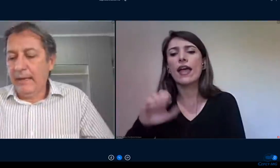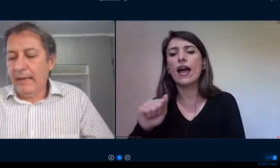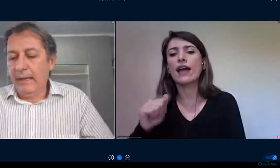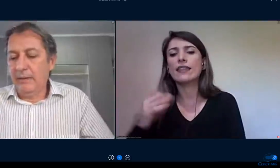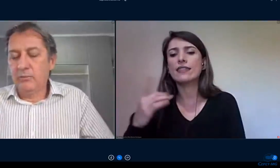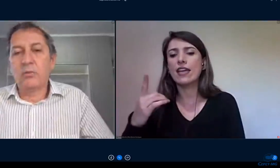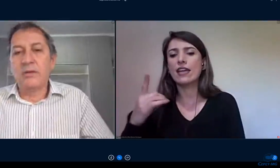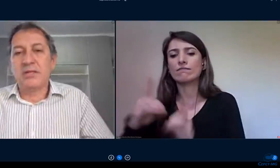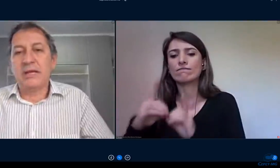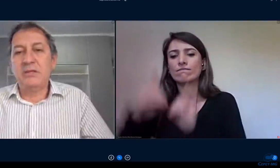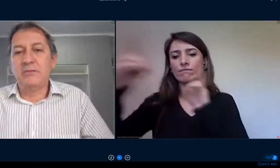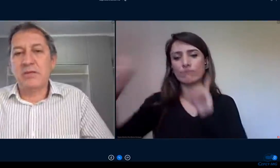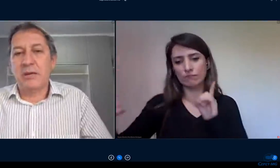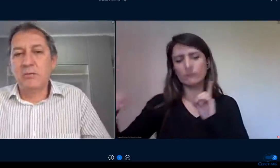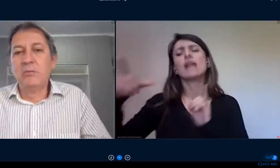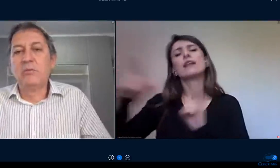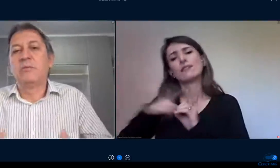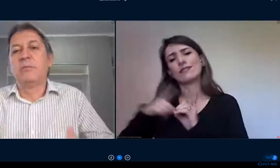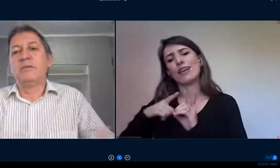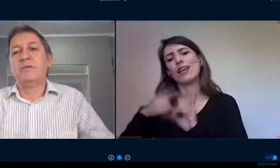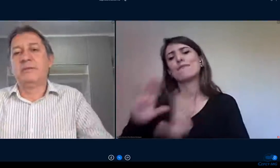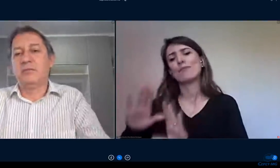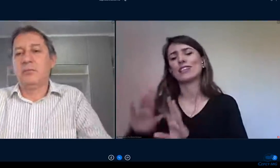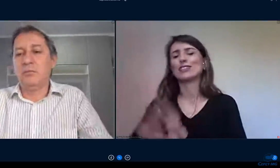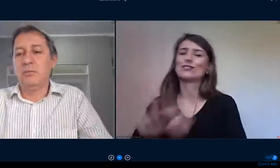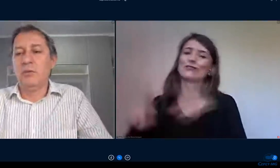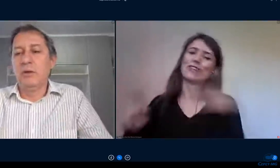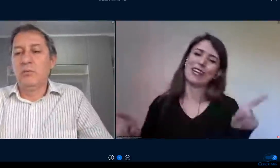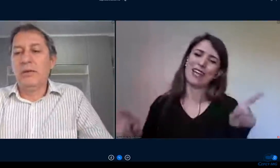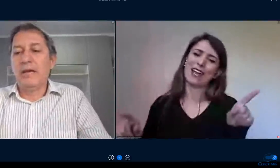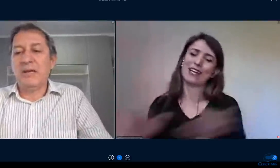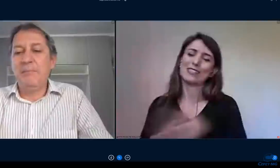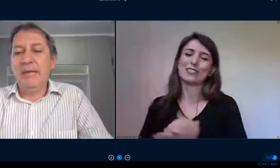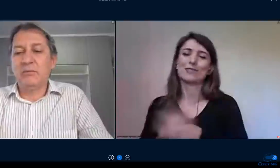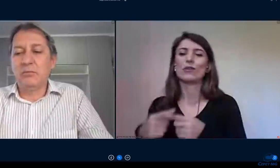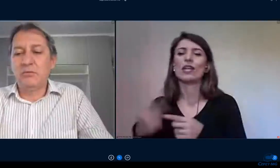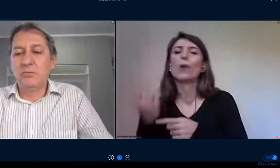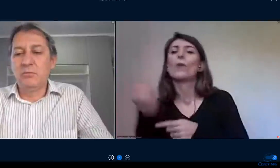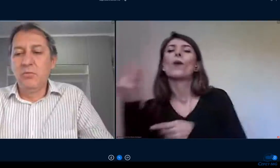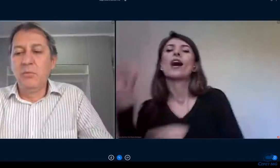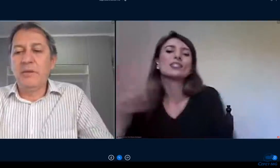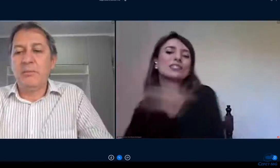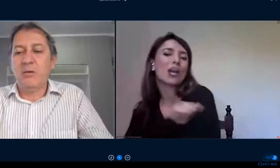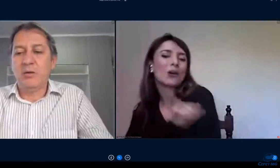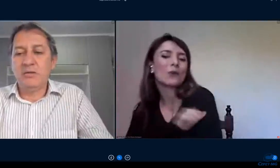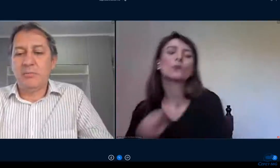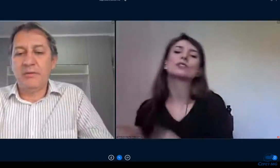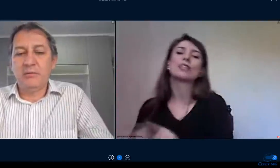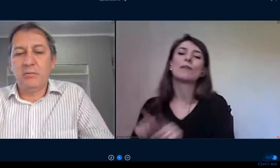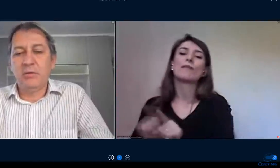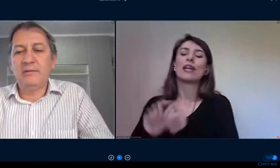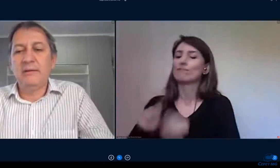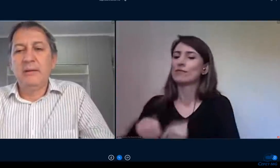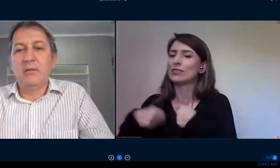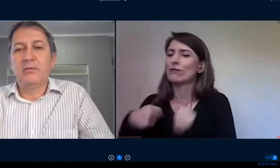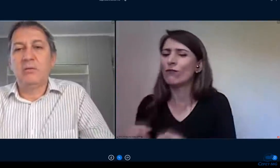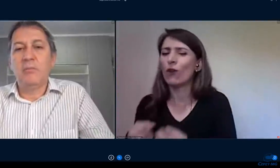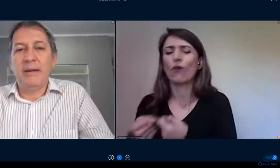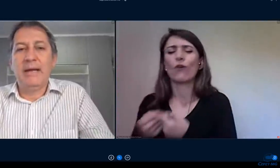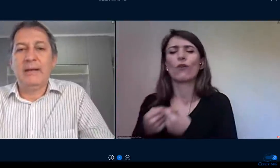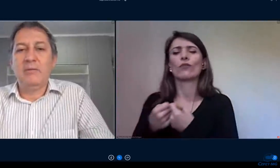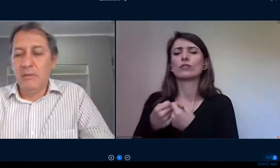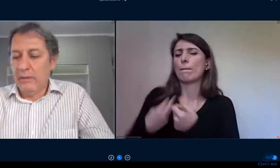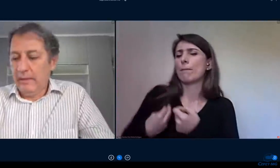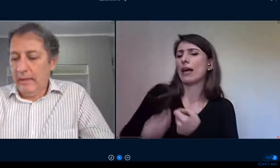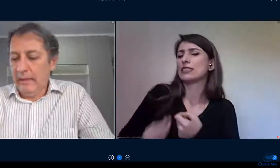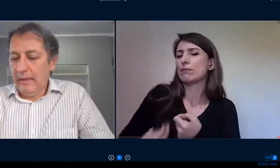do quantitativo de alunos do ponto de vista do engajamento de um número maior de professores não se